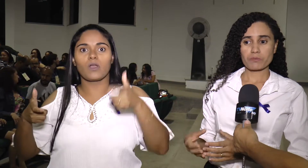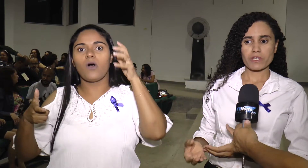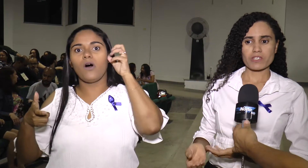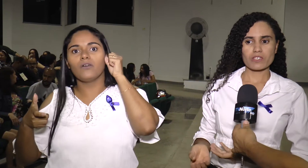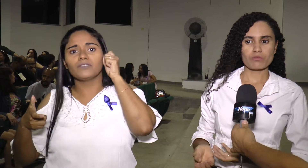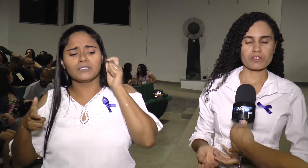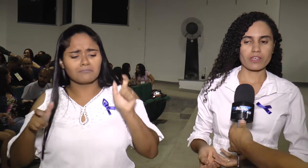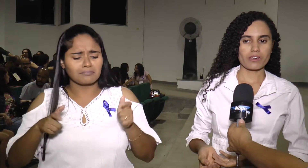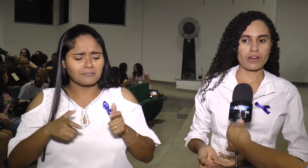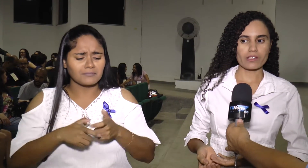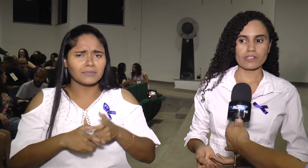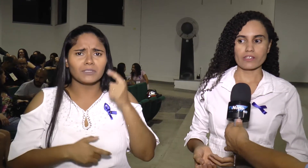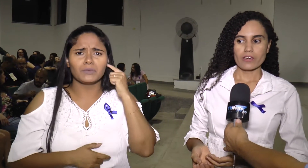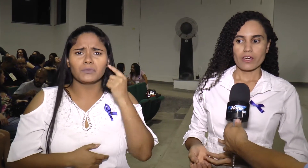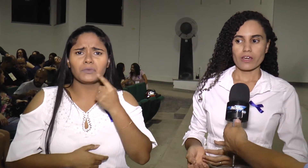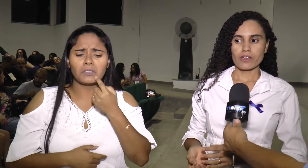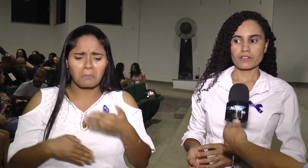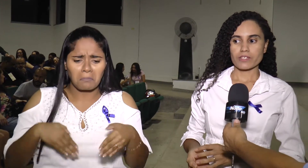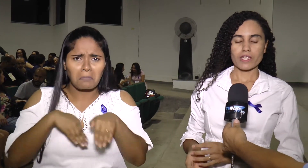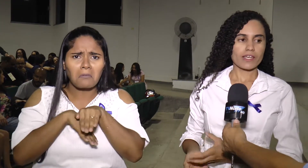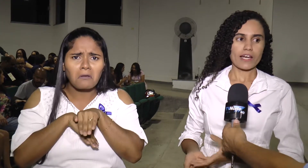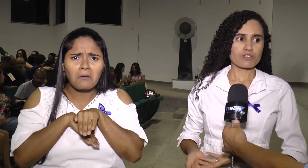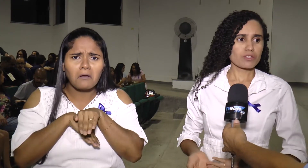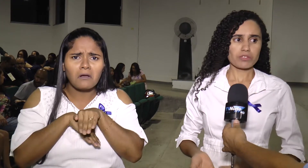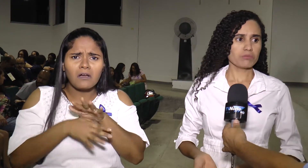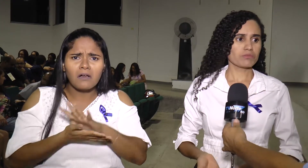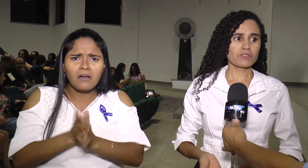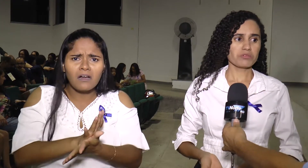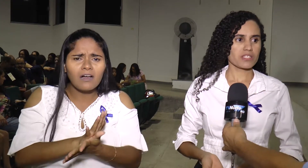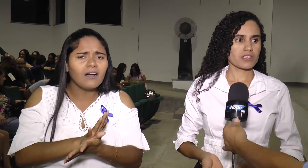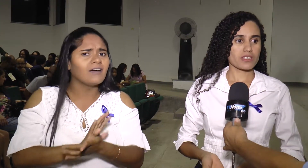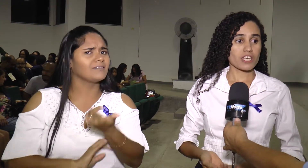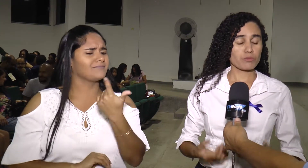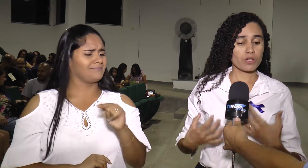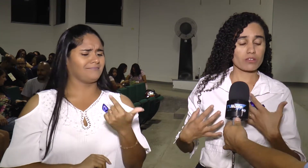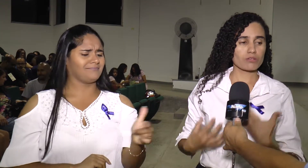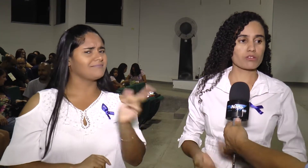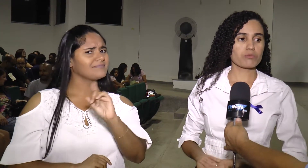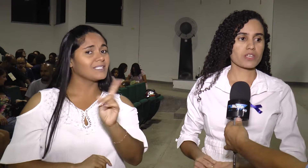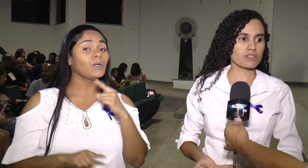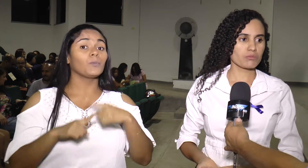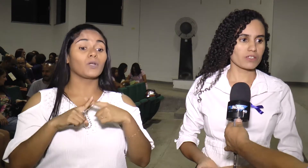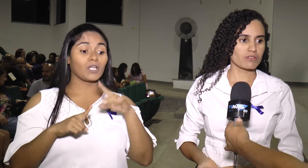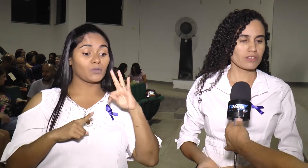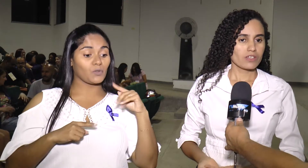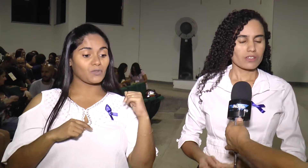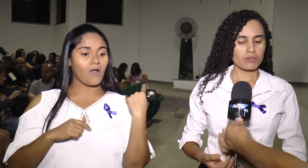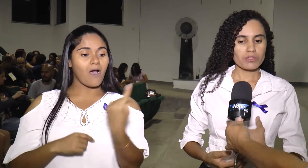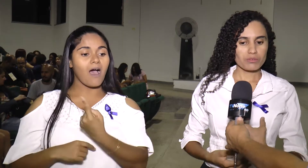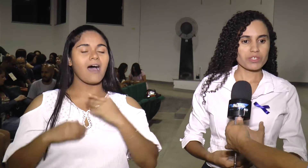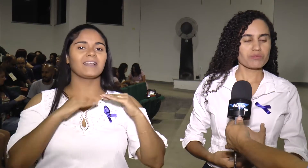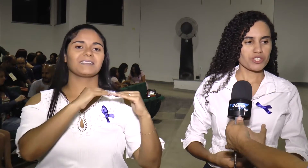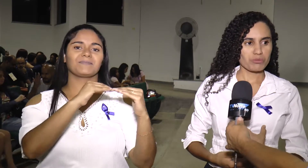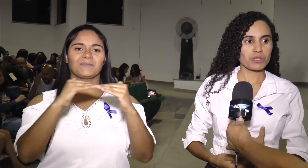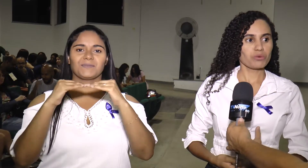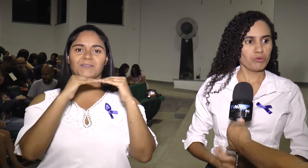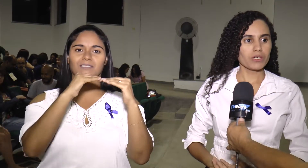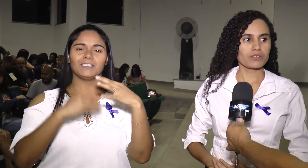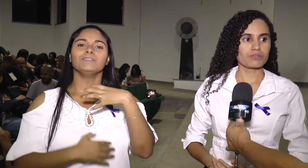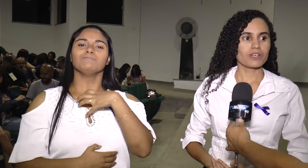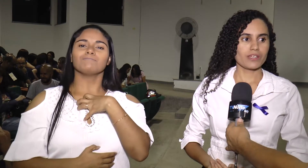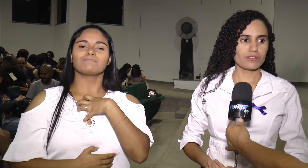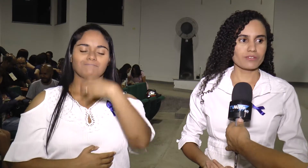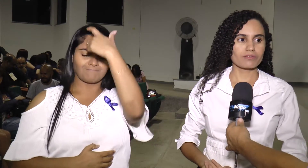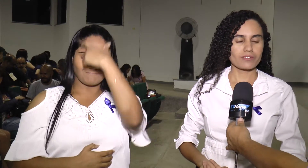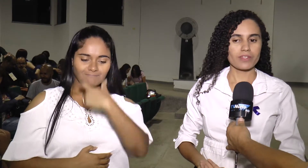surda e eles precisam ser ali segregados Não tem essa necessidade porque todos somos seres humanos Então eu tenho um sentimento